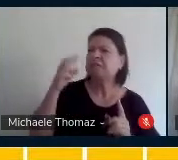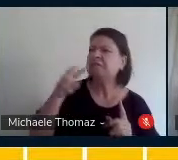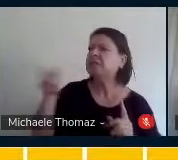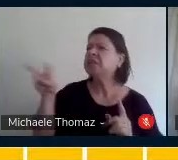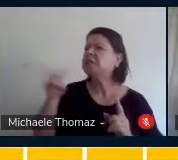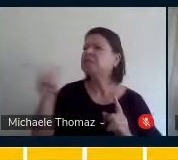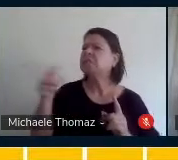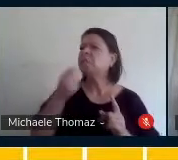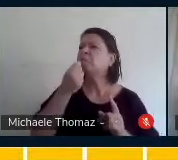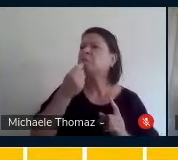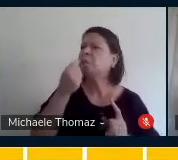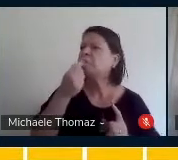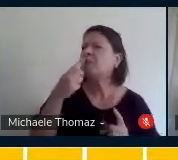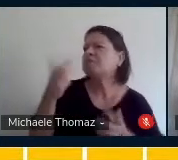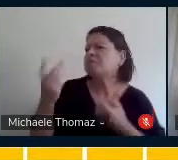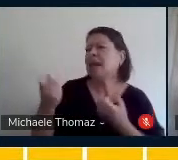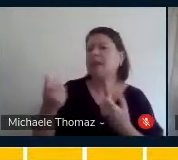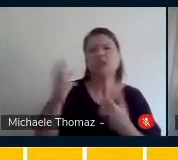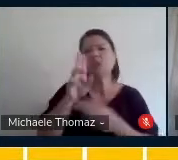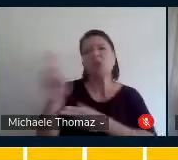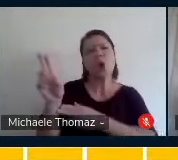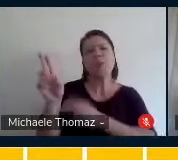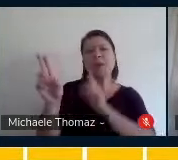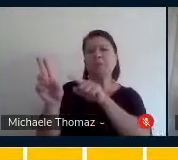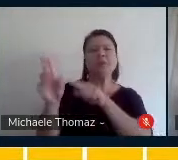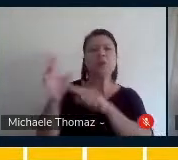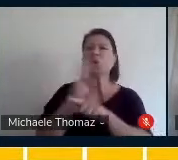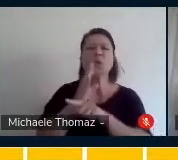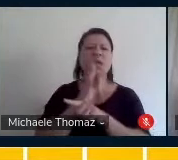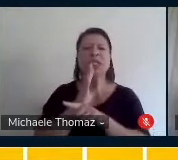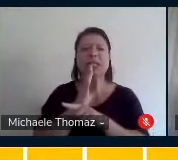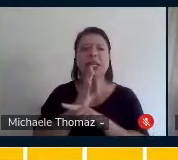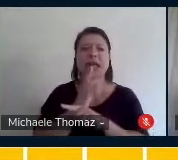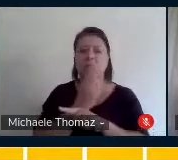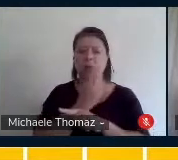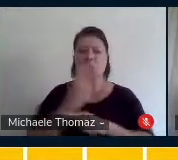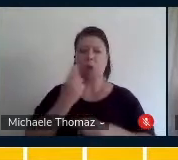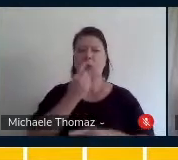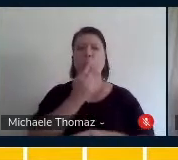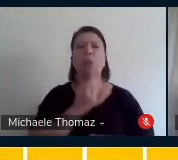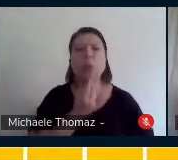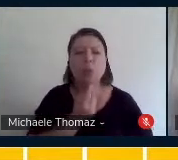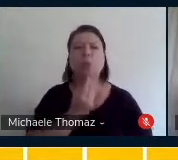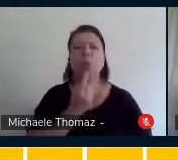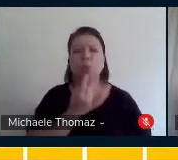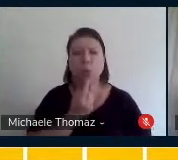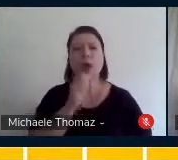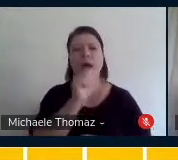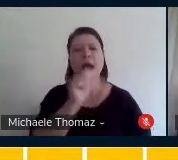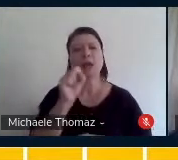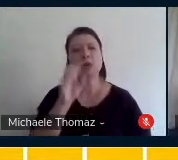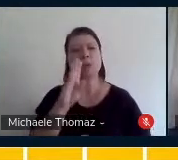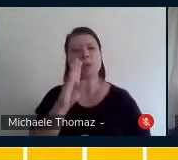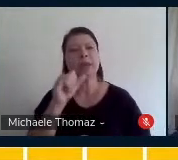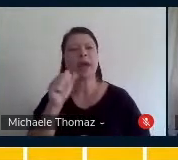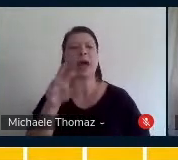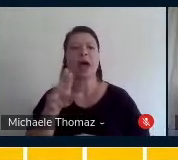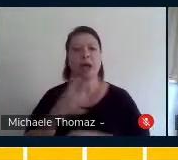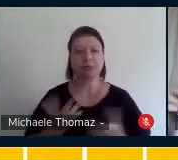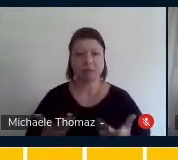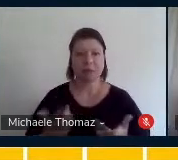aquele nome. Então, a gente deu nome para aquela ação que isso também é uma educação musical